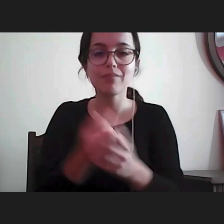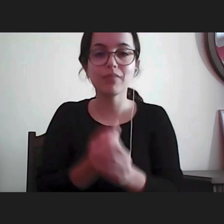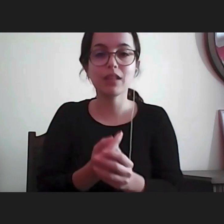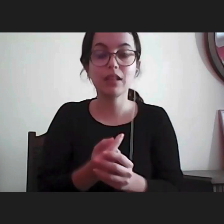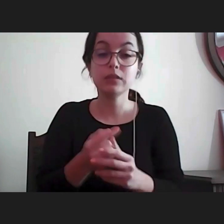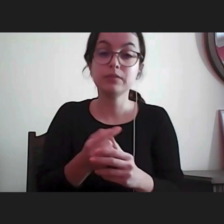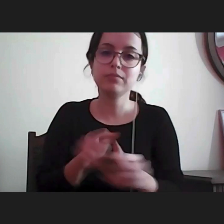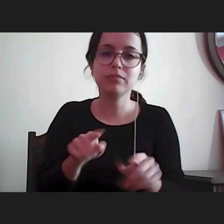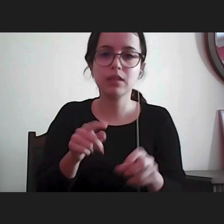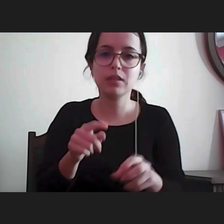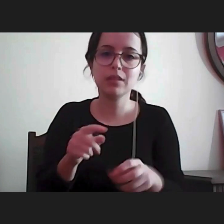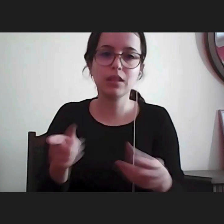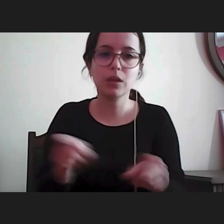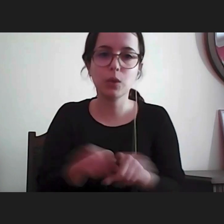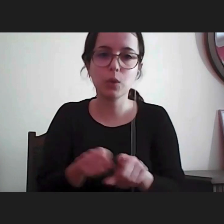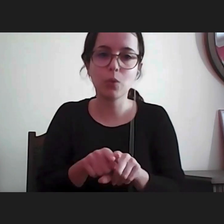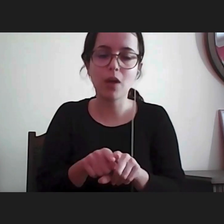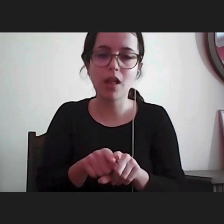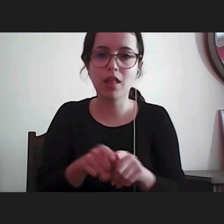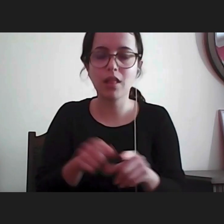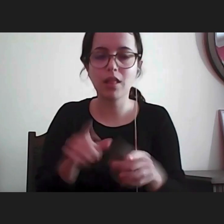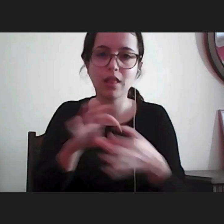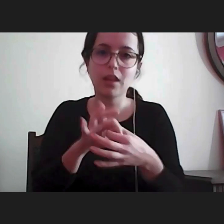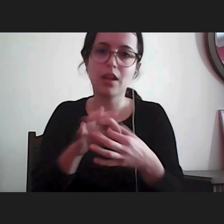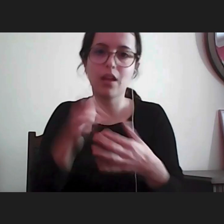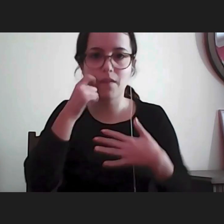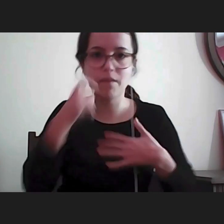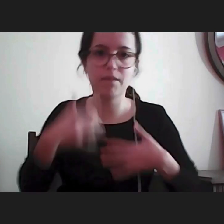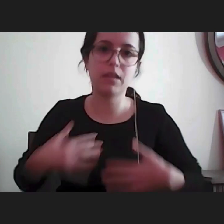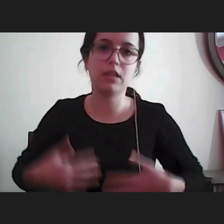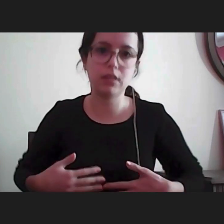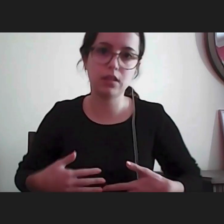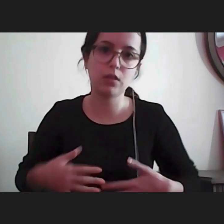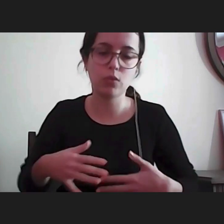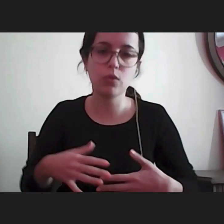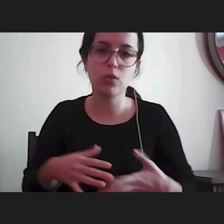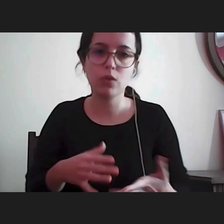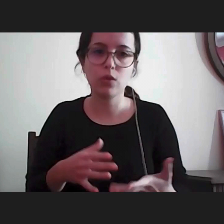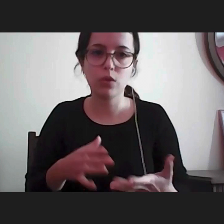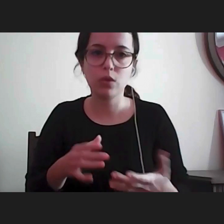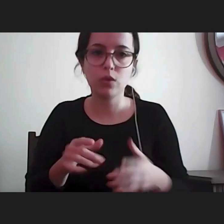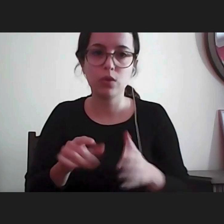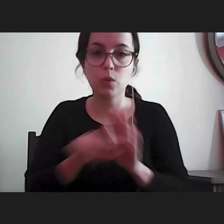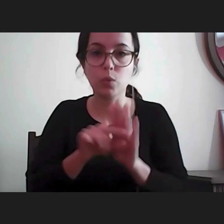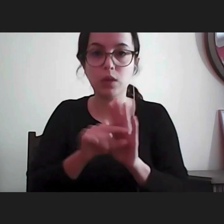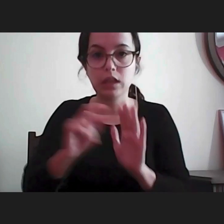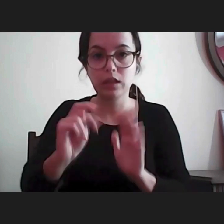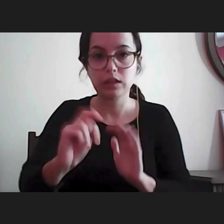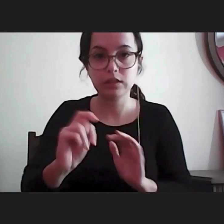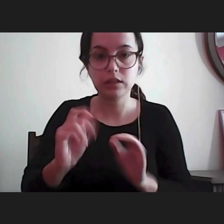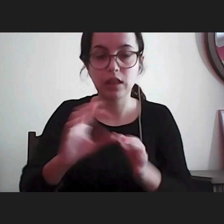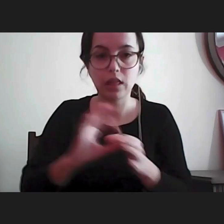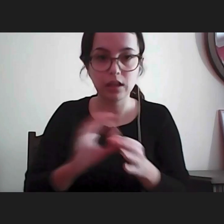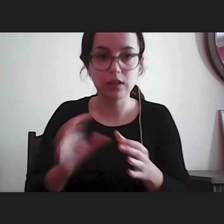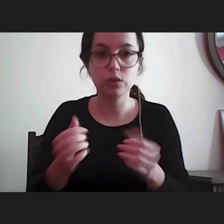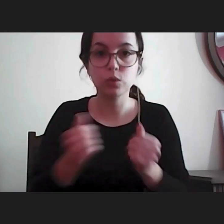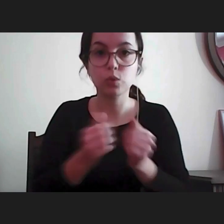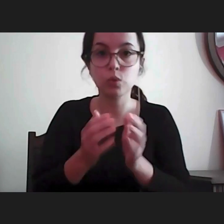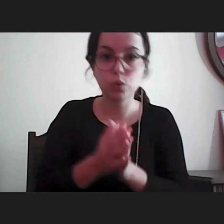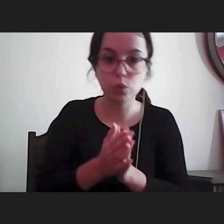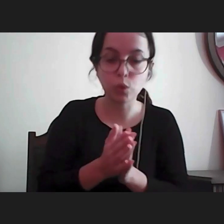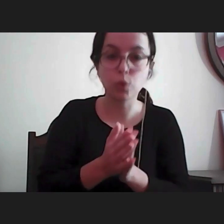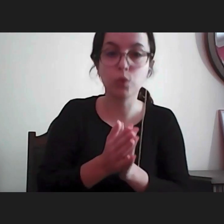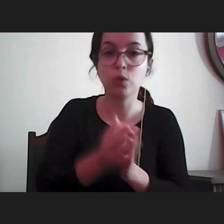isto era quanto à contenção física é bastante mais evidente a sua implicação no artigo terceiro todo o indivíduo tem direito à